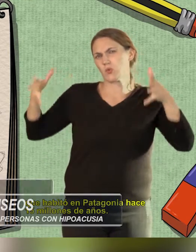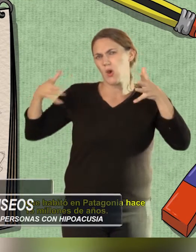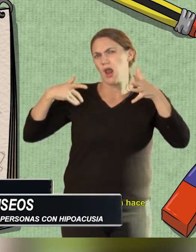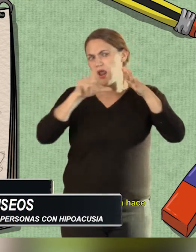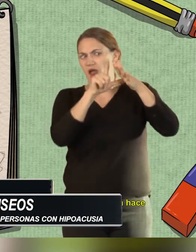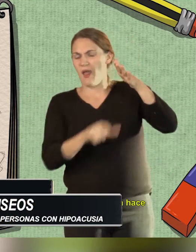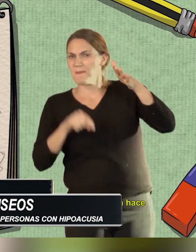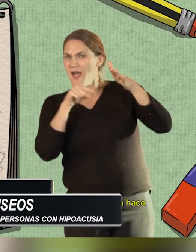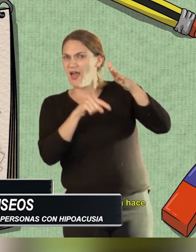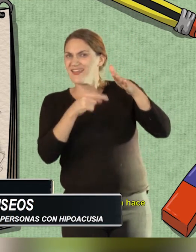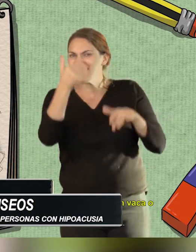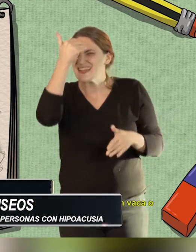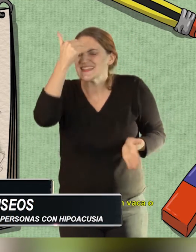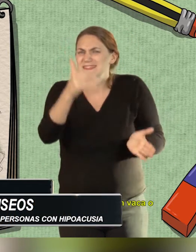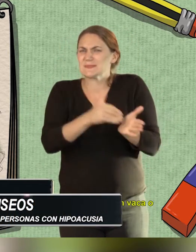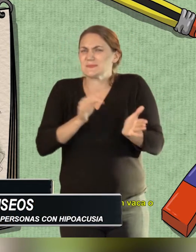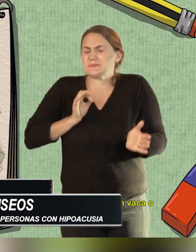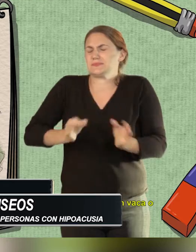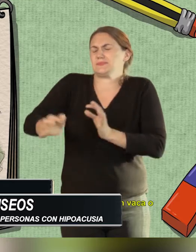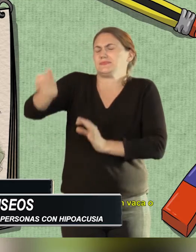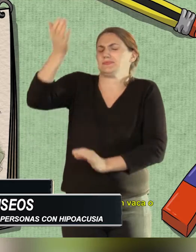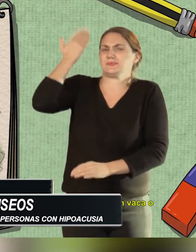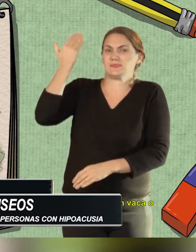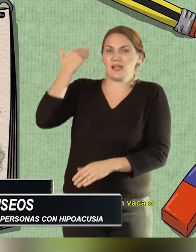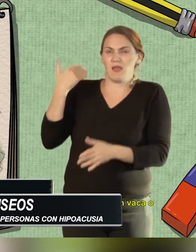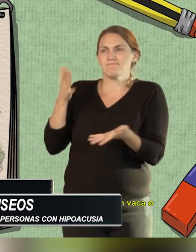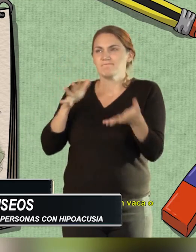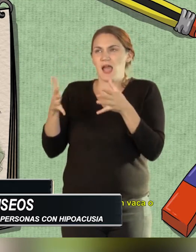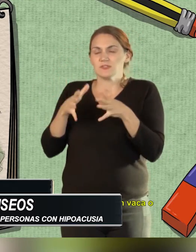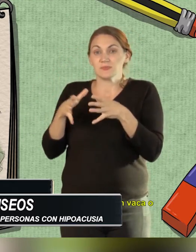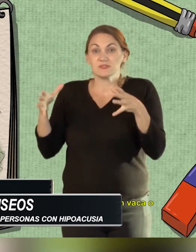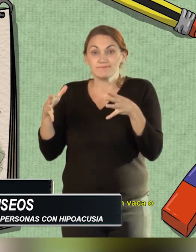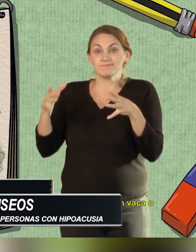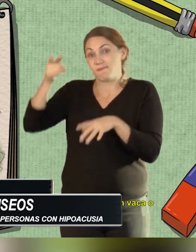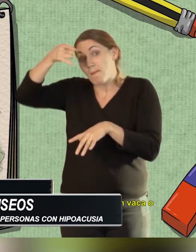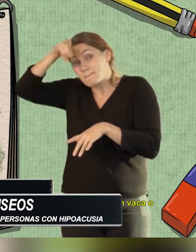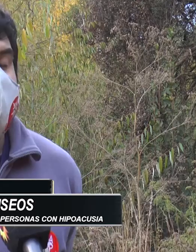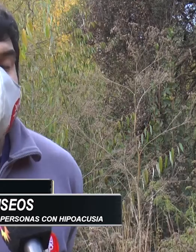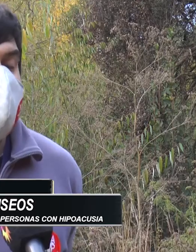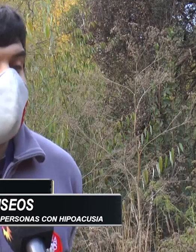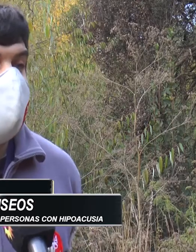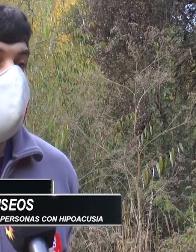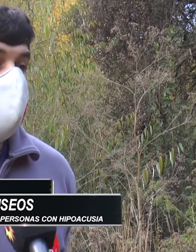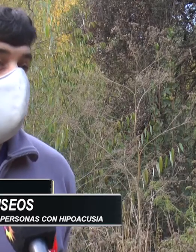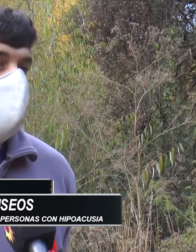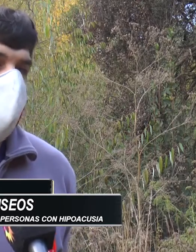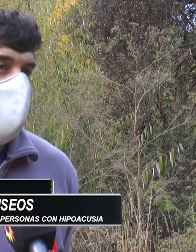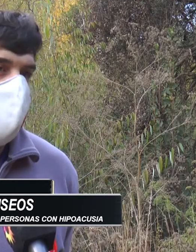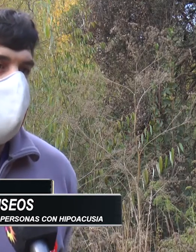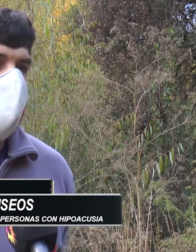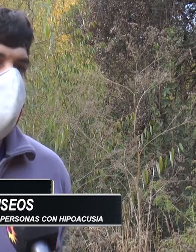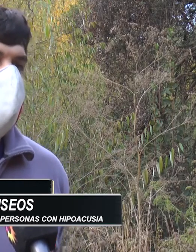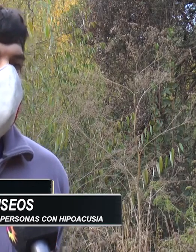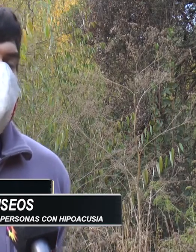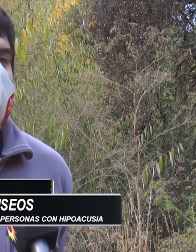y alrededores, así que hay temáticas diversas, las hemos colgado en nuestro canal de YouTube y